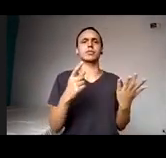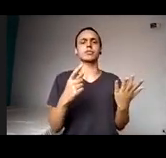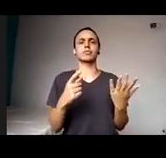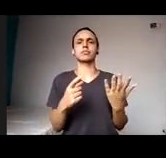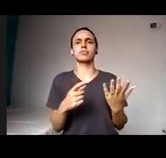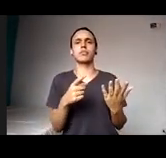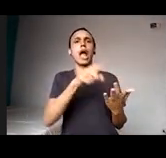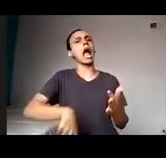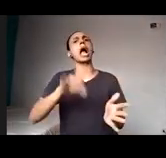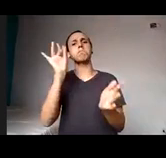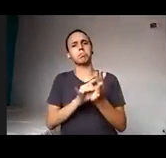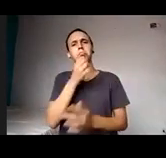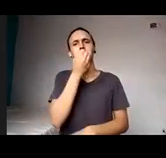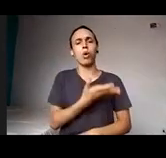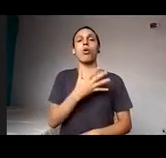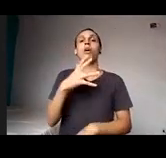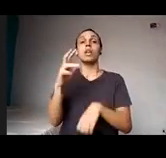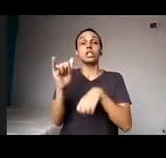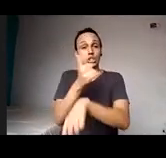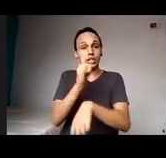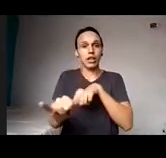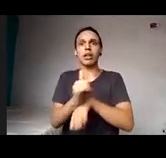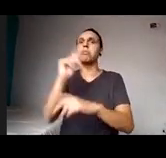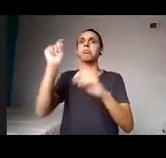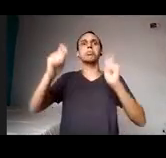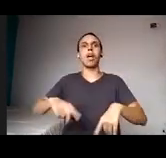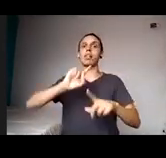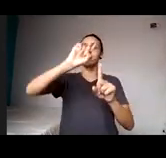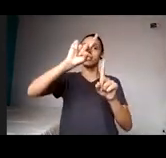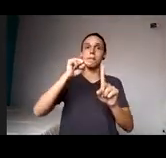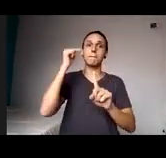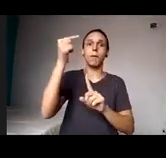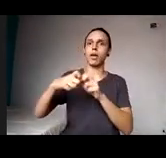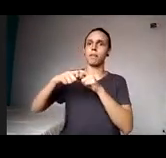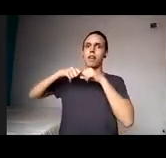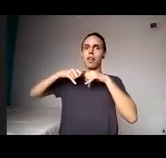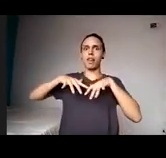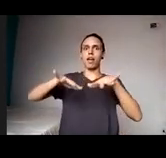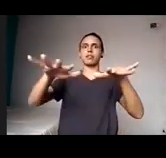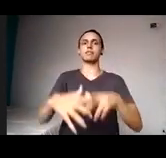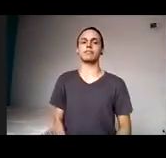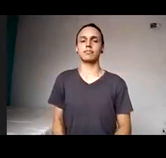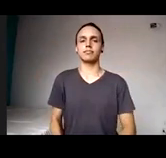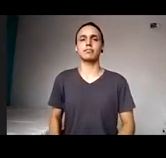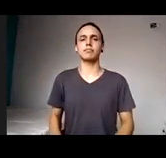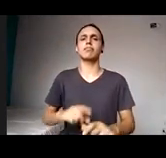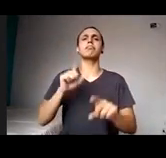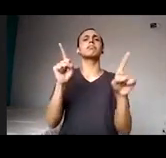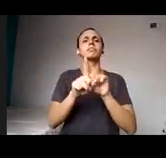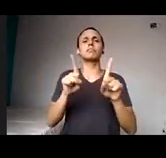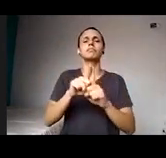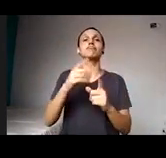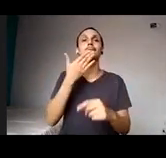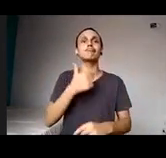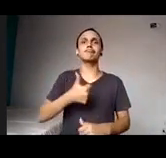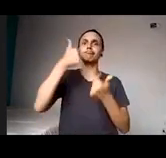pensar estratégias que funcionam e publicar isso nessa área e pensar para melhorar essas bancas. meu